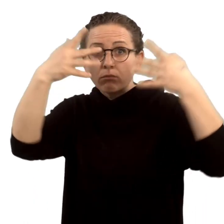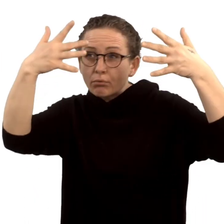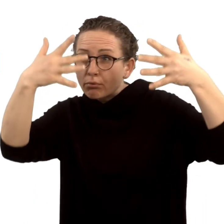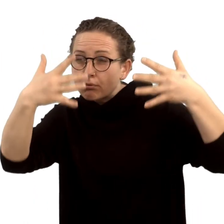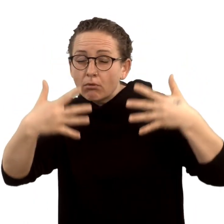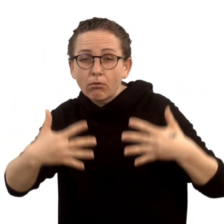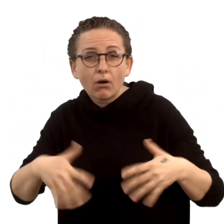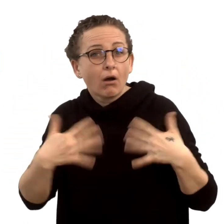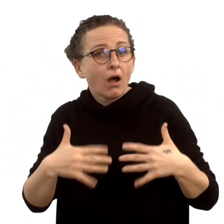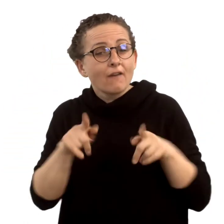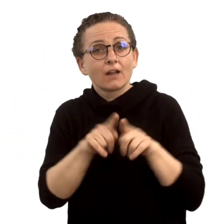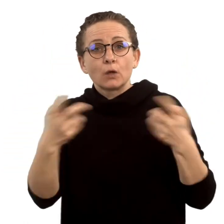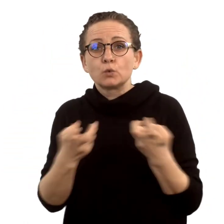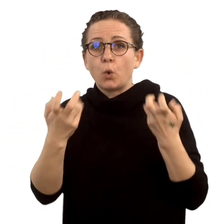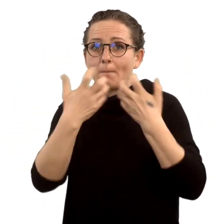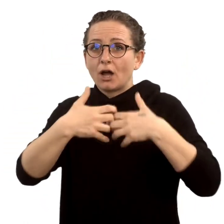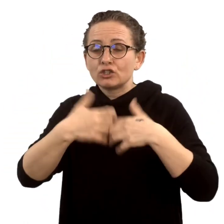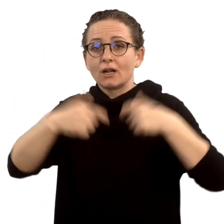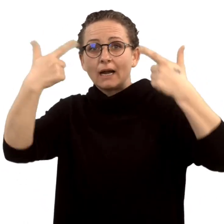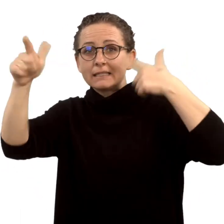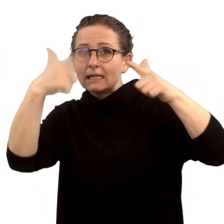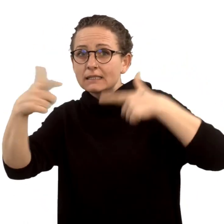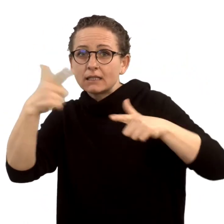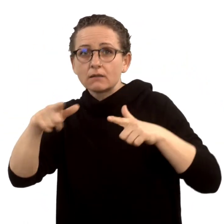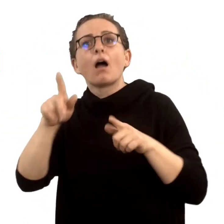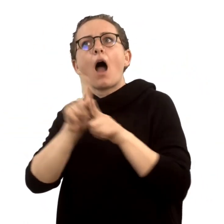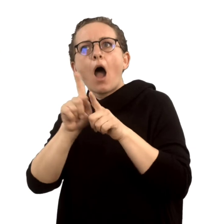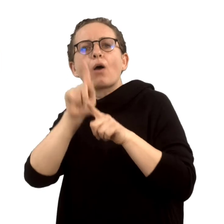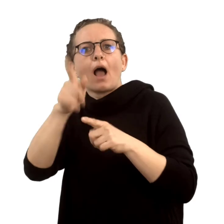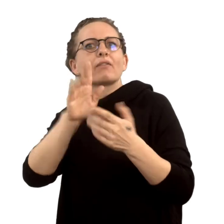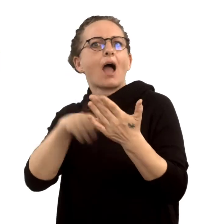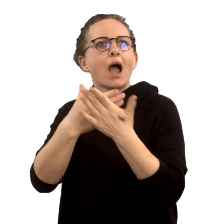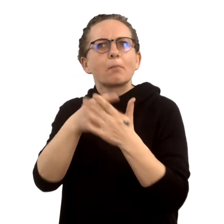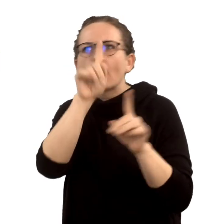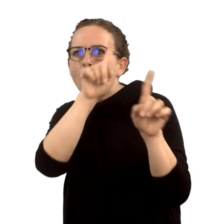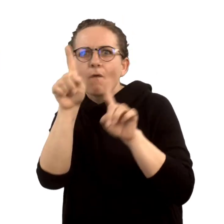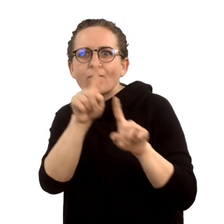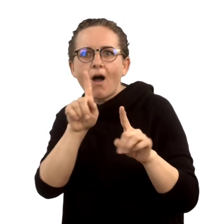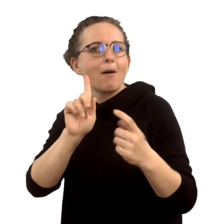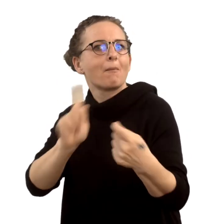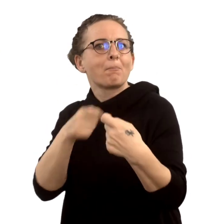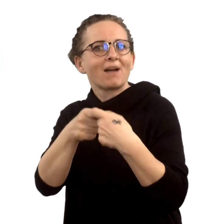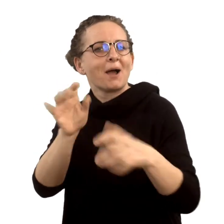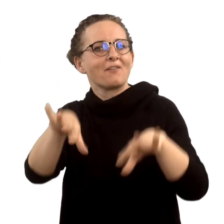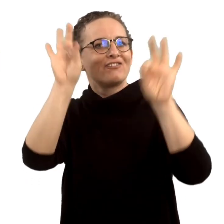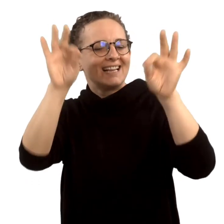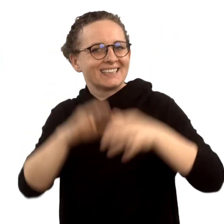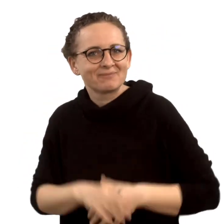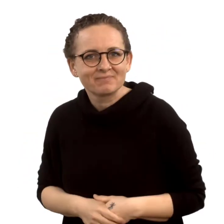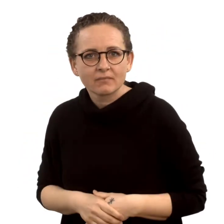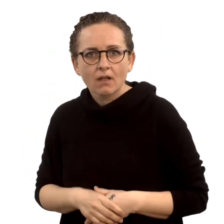Finden Sie das passende Angebot mit hilfreichen Suchmaschinen und Links auf der Seite Bildungsangebote.